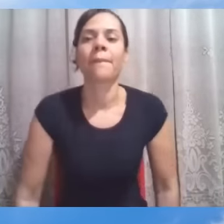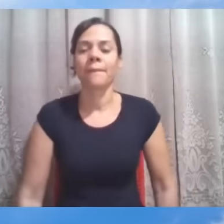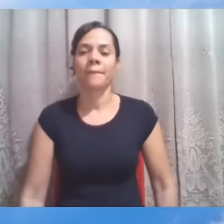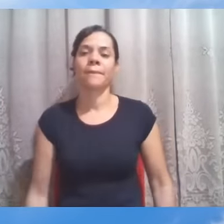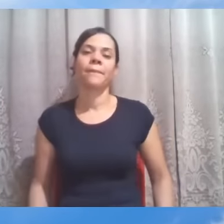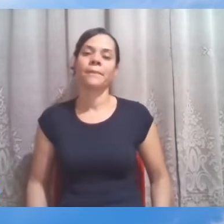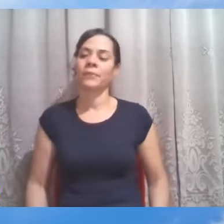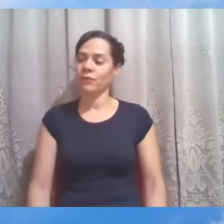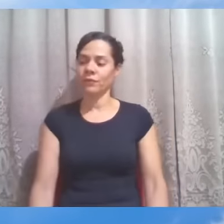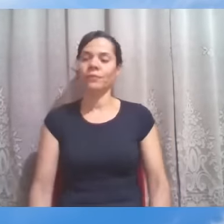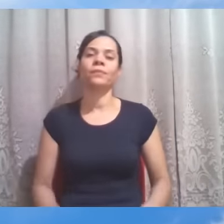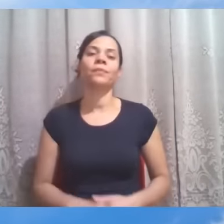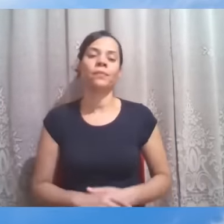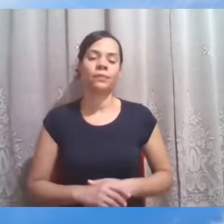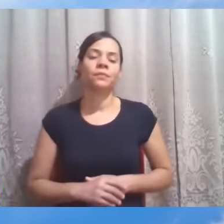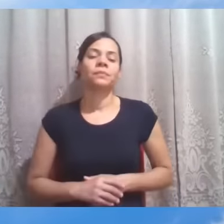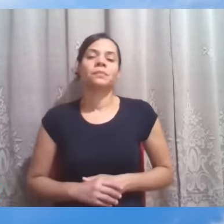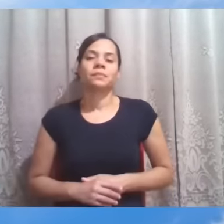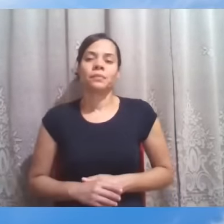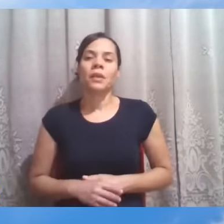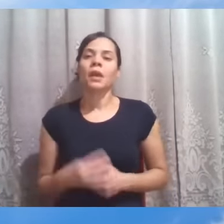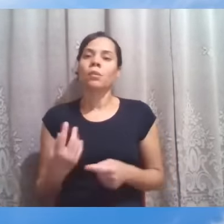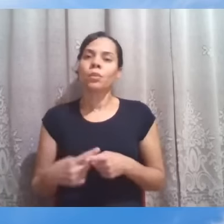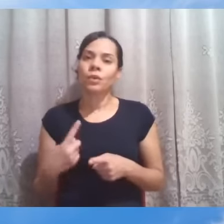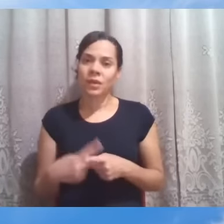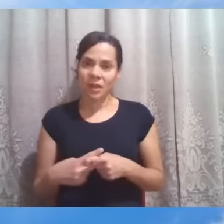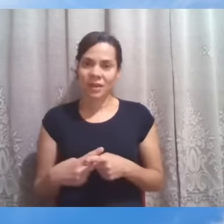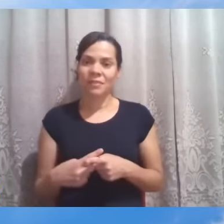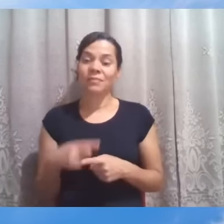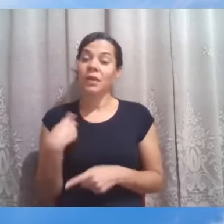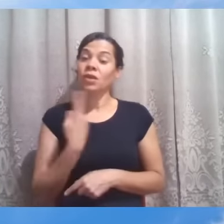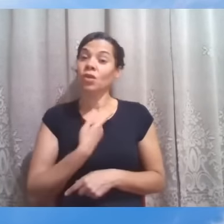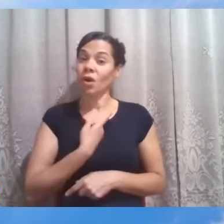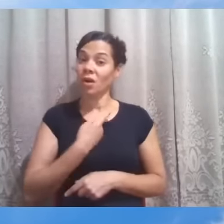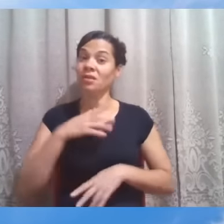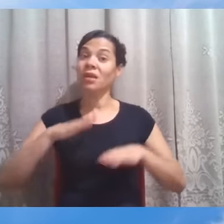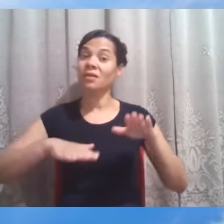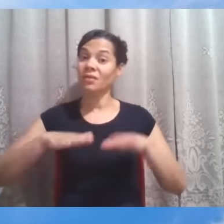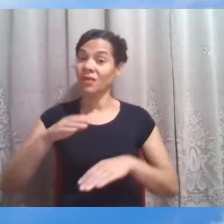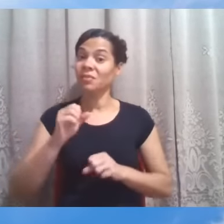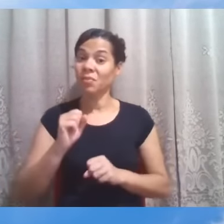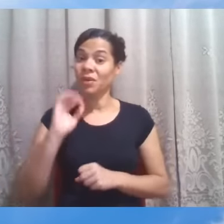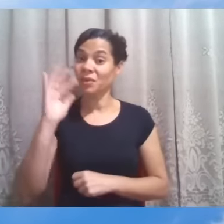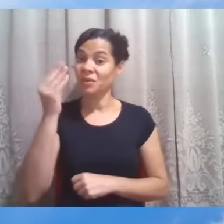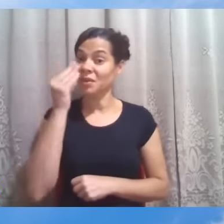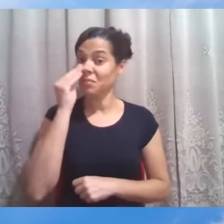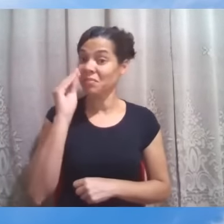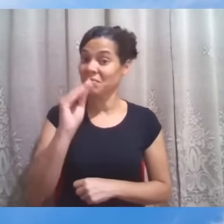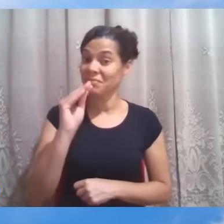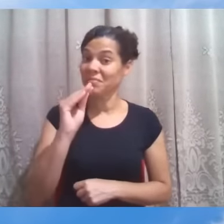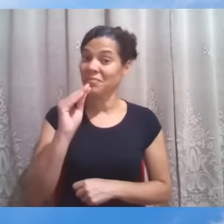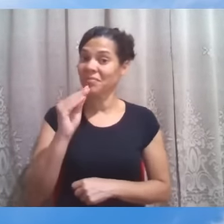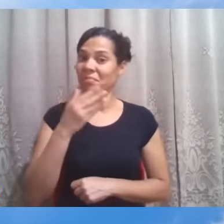Porque quantas vezes não seremos nós a menosprezar o movimento de melhoria de alguém?